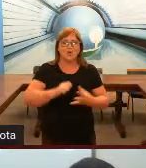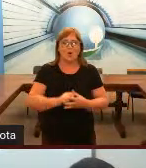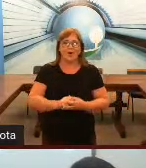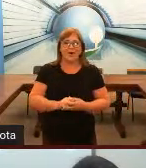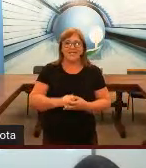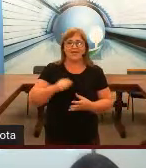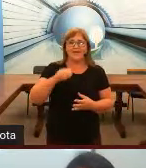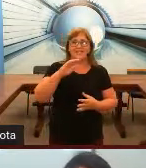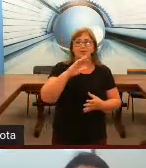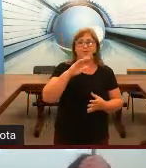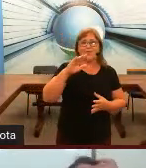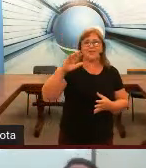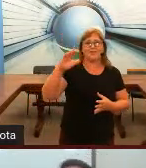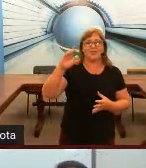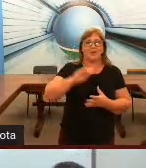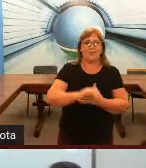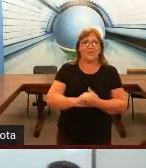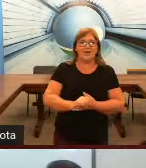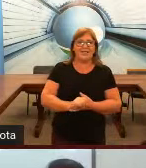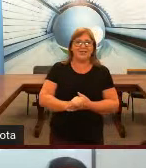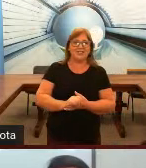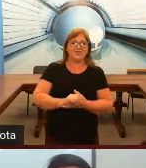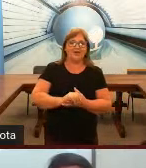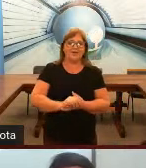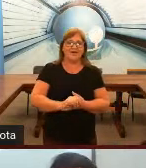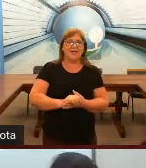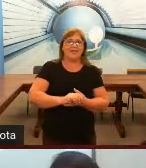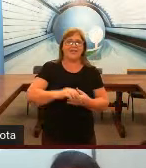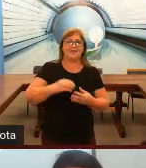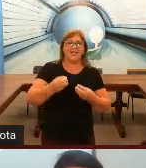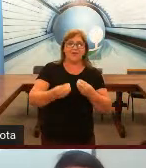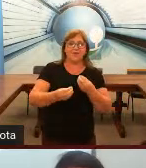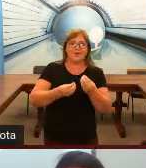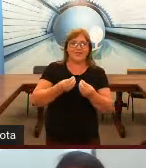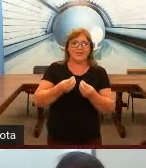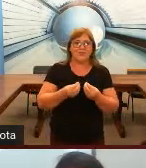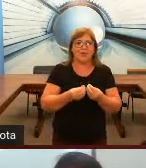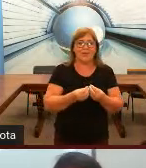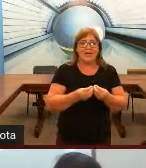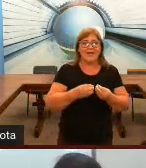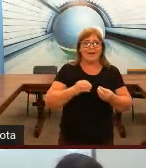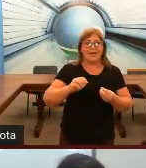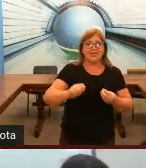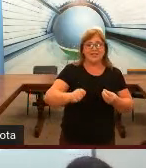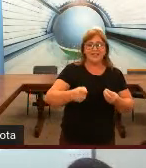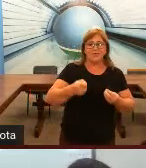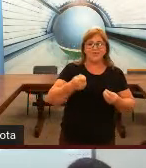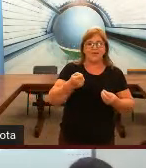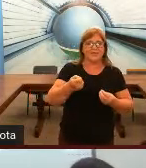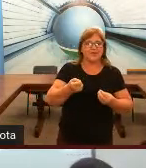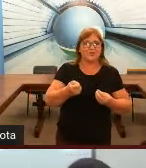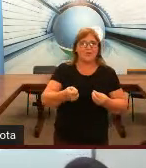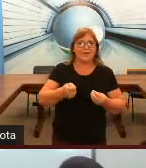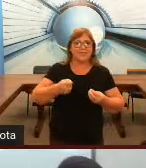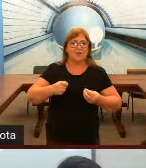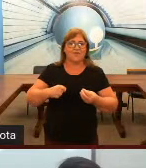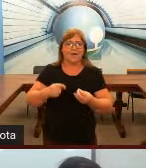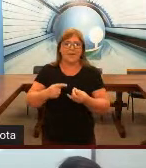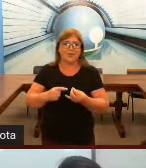como? Através das configurações de mão. Então, a gente vai ver que tem várias configurações de mão e a partir dessa configuração de mão nasceu o alfabeto